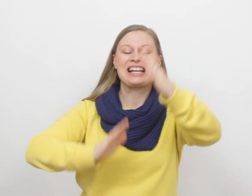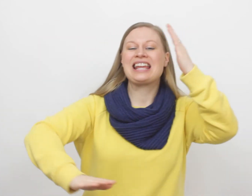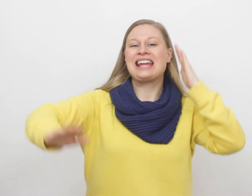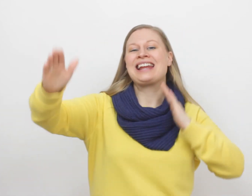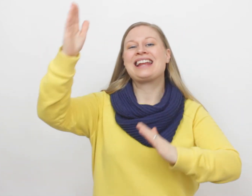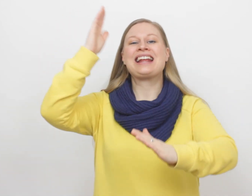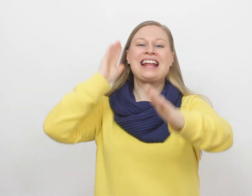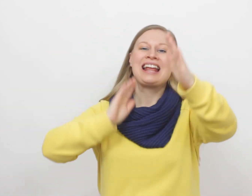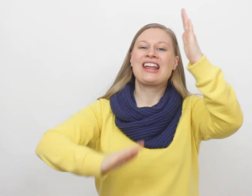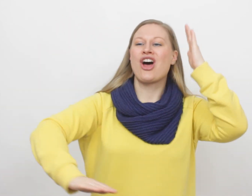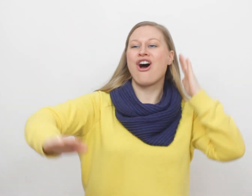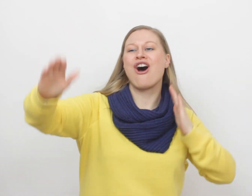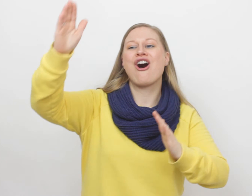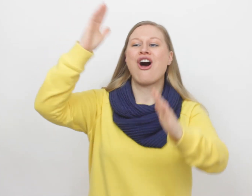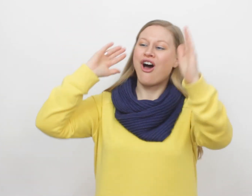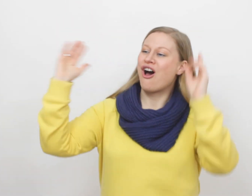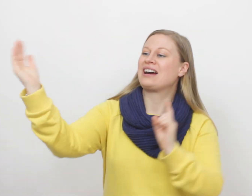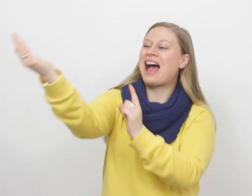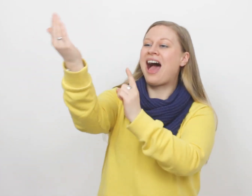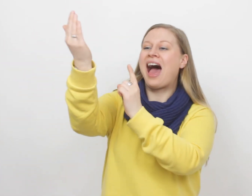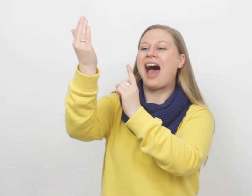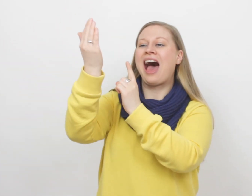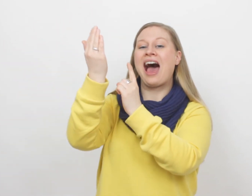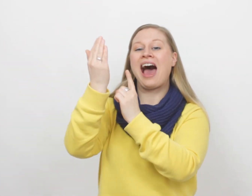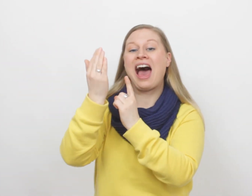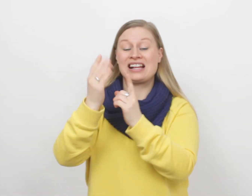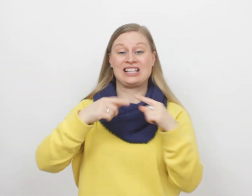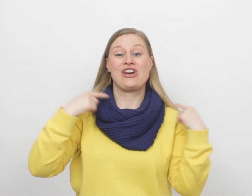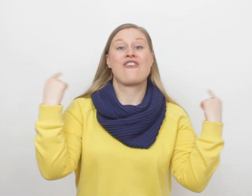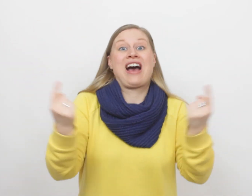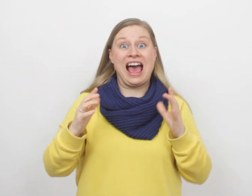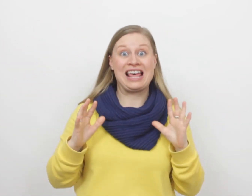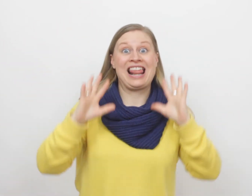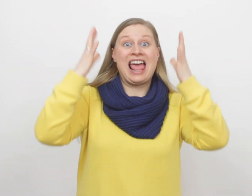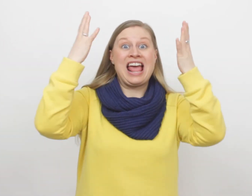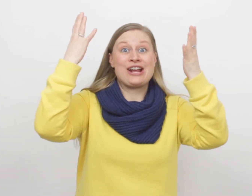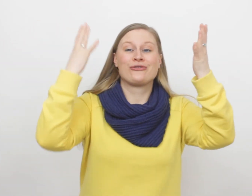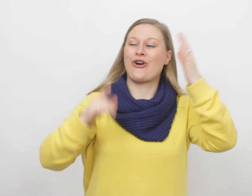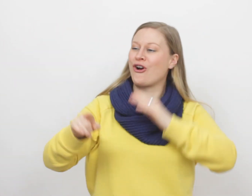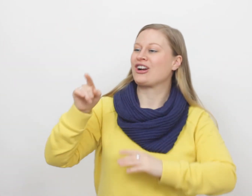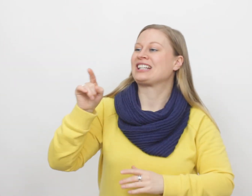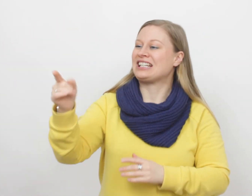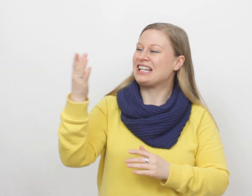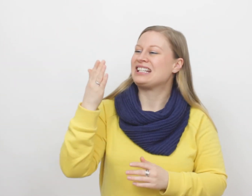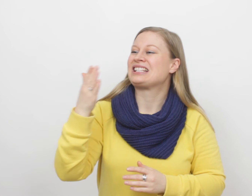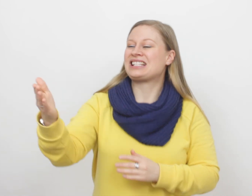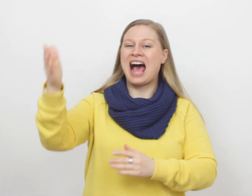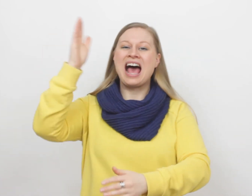eerlijkheid. Mijn leven in zijn